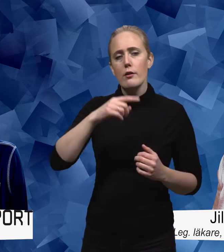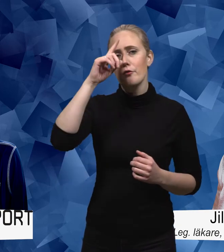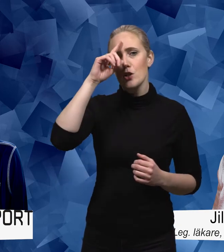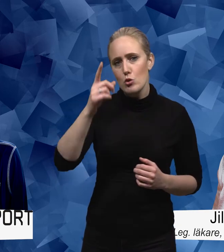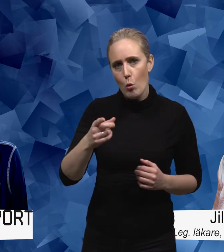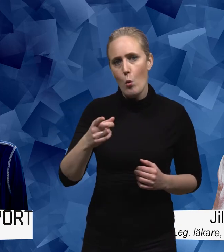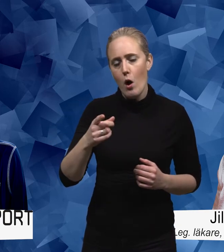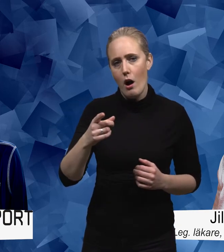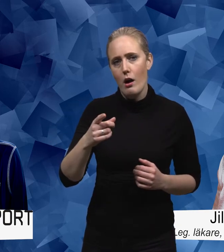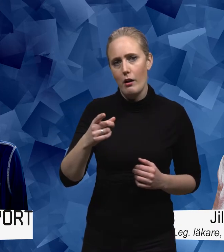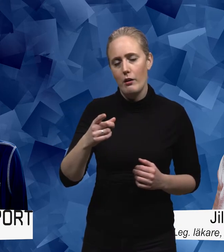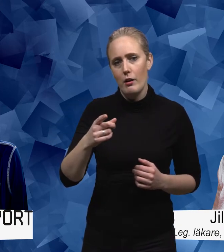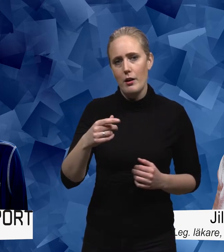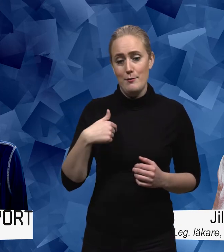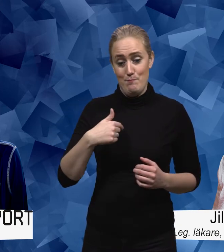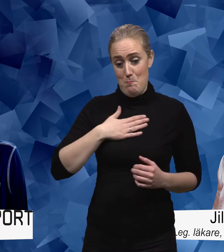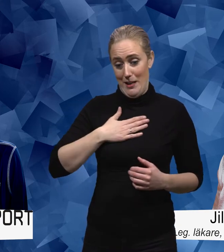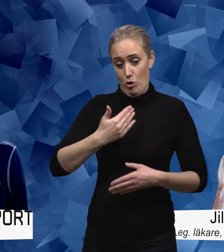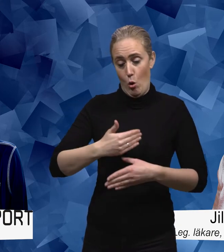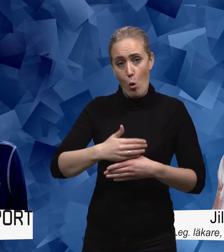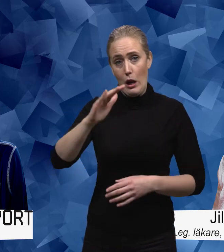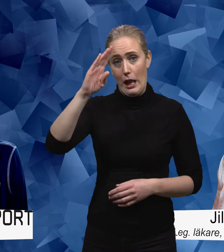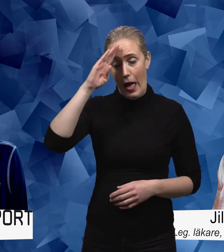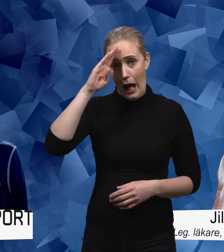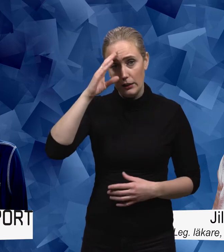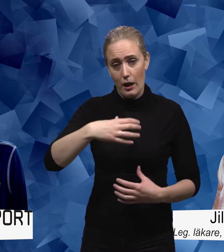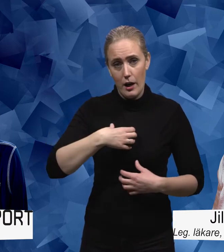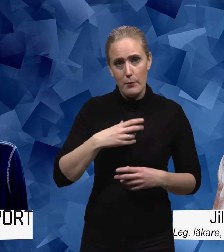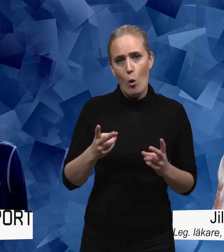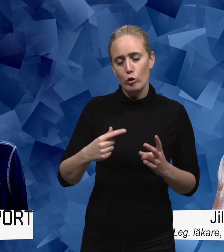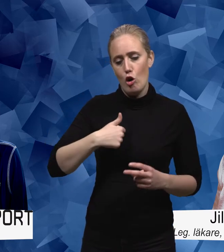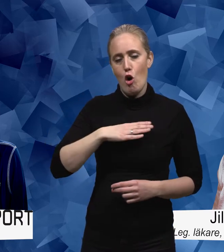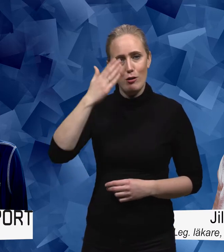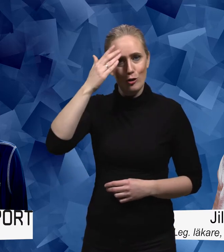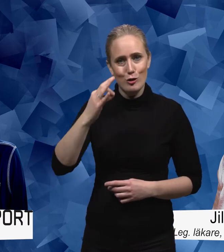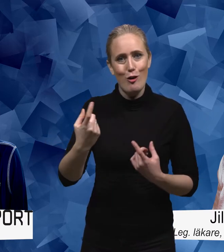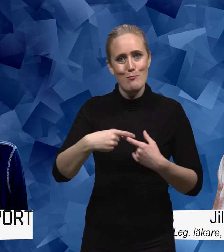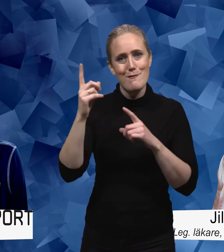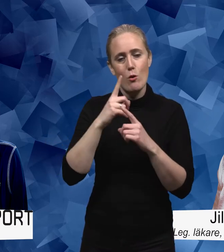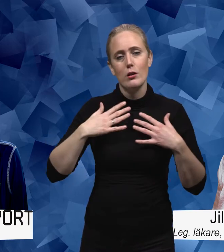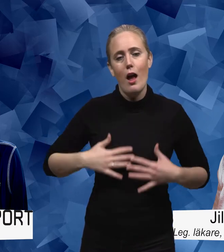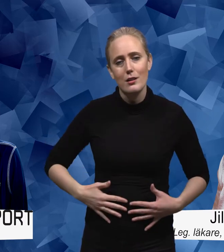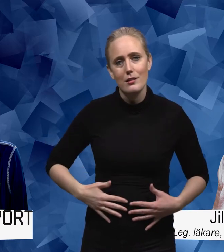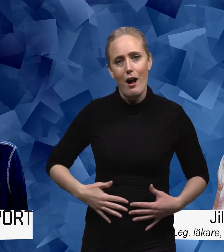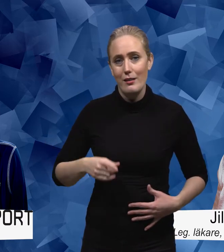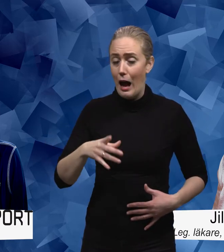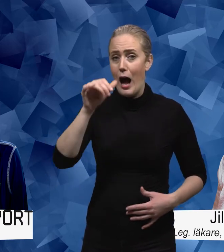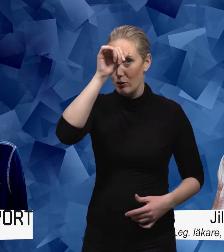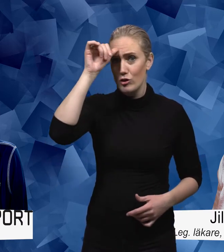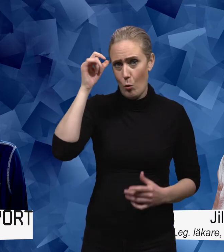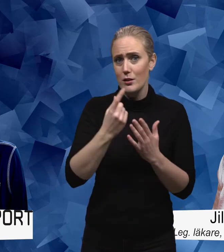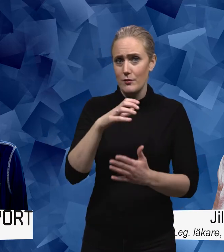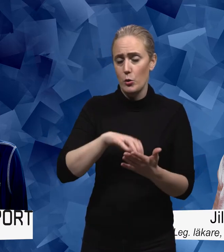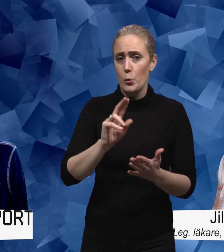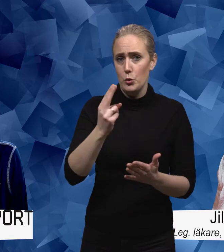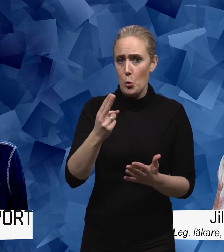det väl också utifrån både min roll som läkare och också min kunskap om folkhälsa. Att det här är svårt och kommer att